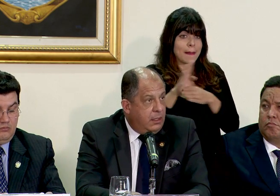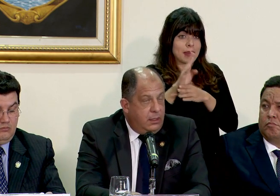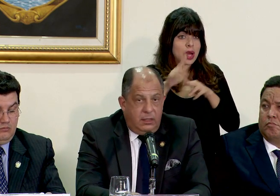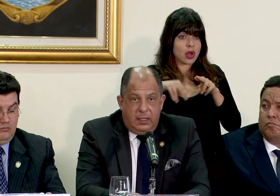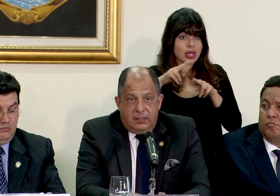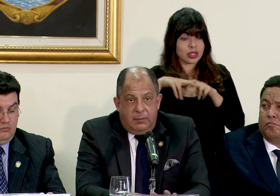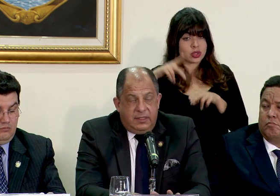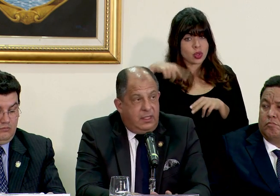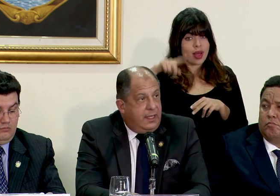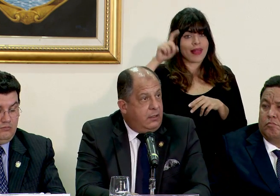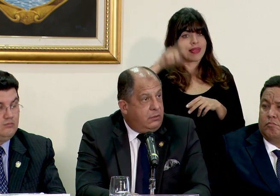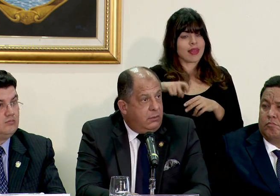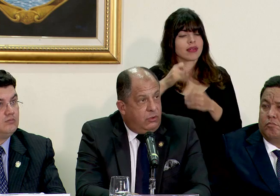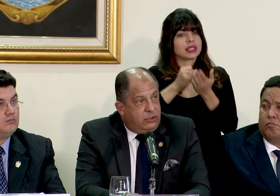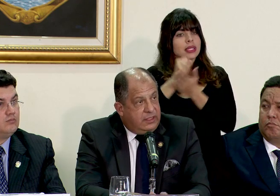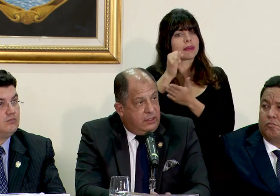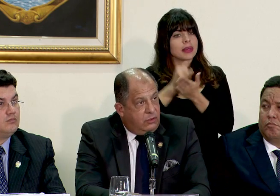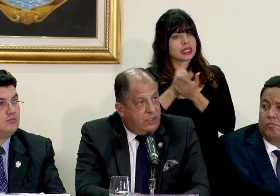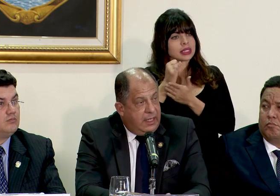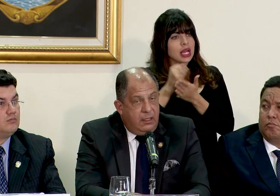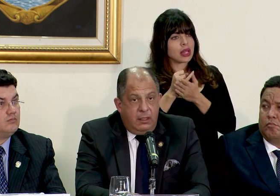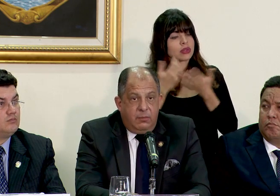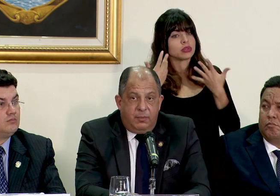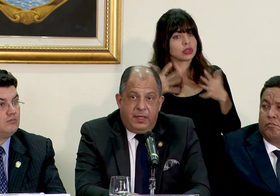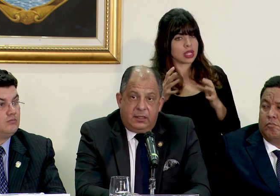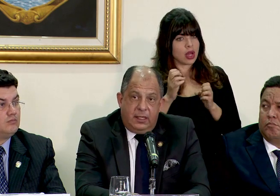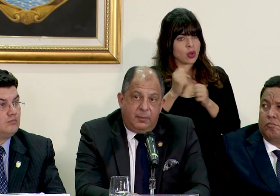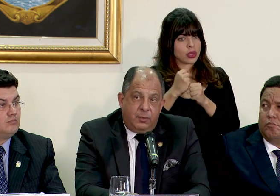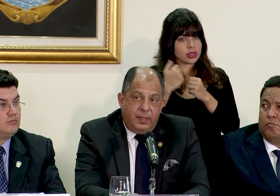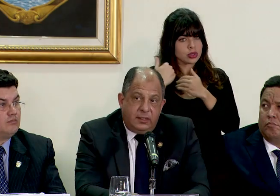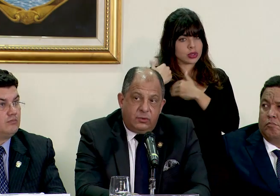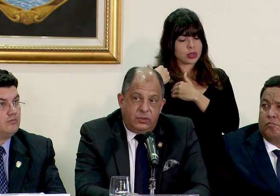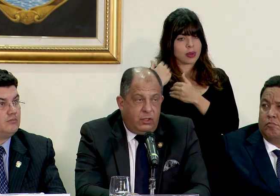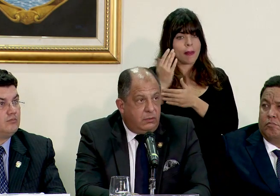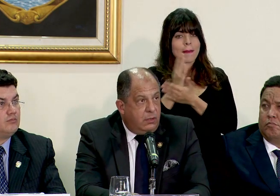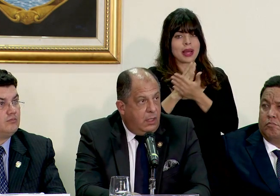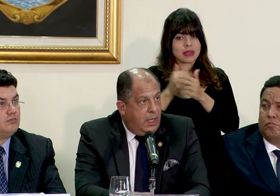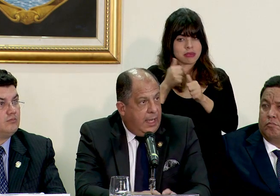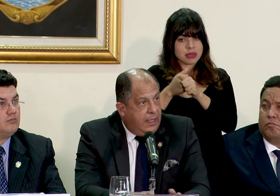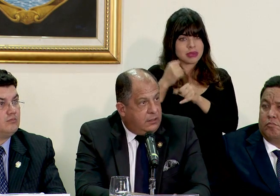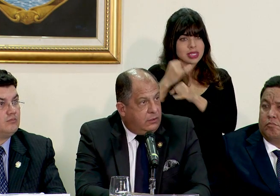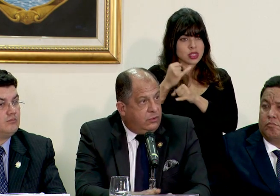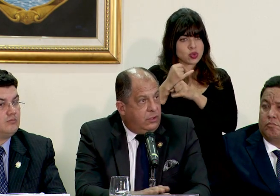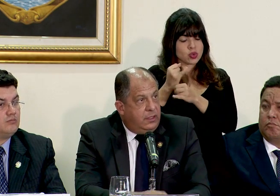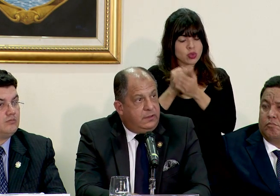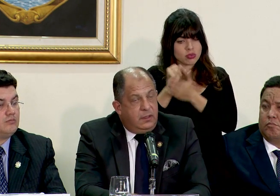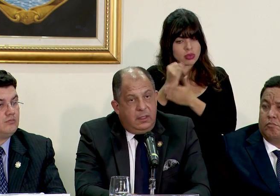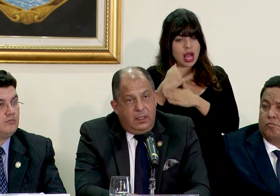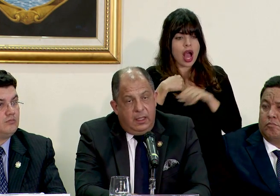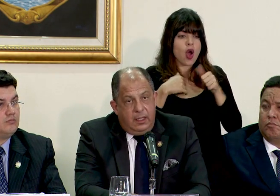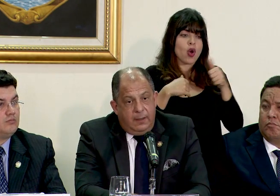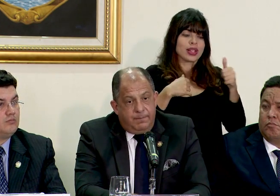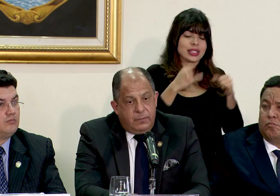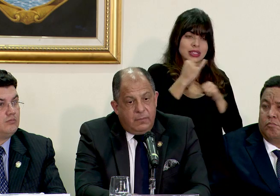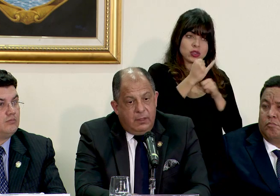Nacional tiene que ser investigado lo está haciendo ya por parte de la propia institución hay instituciones